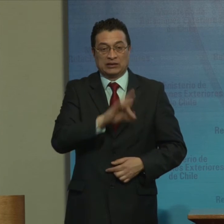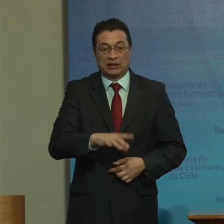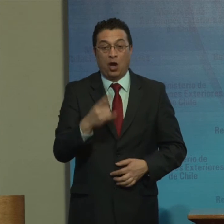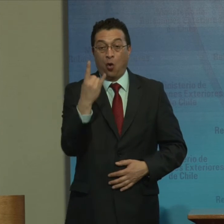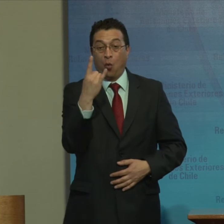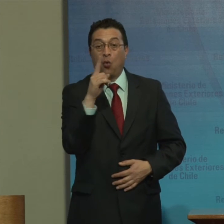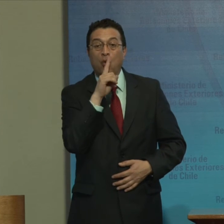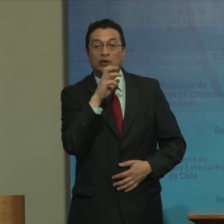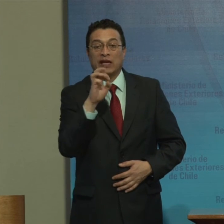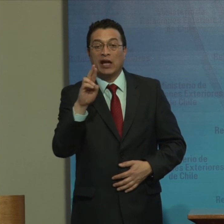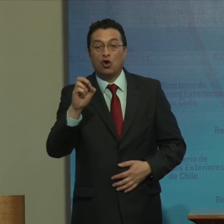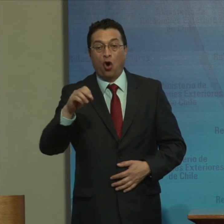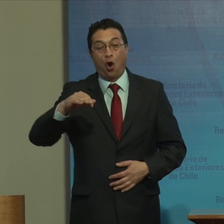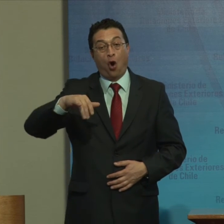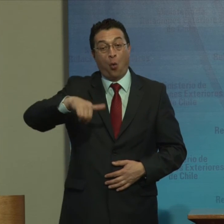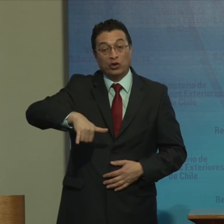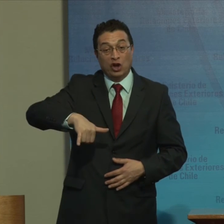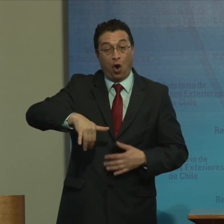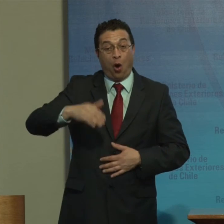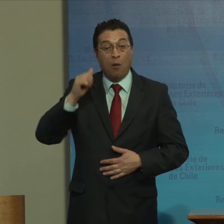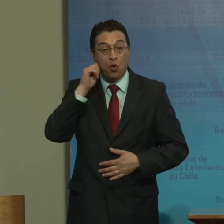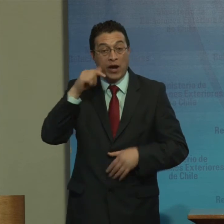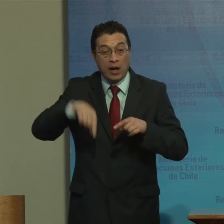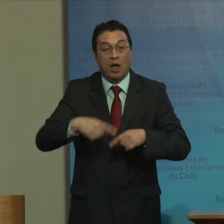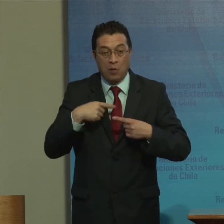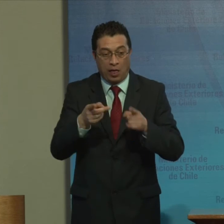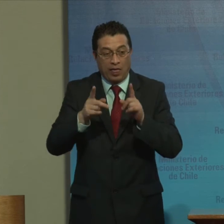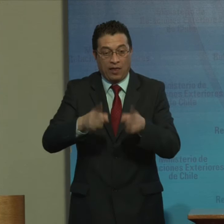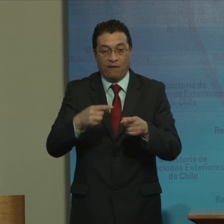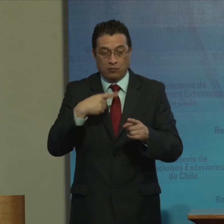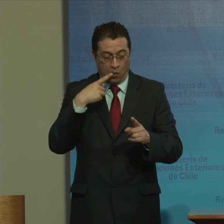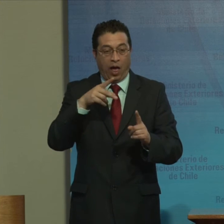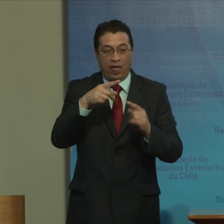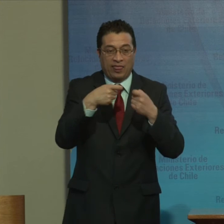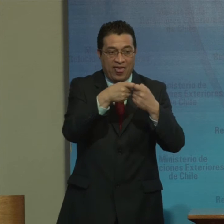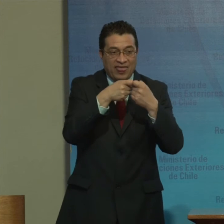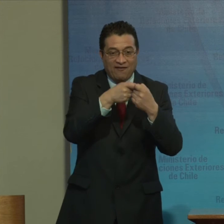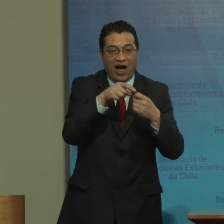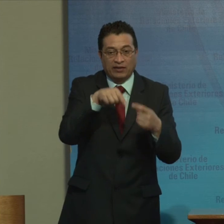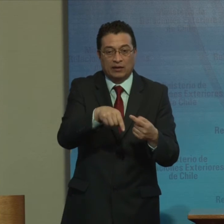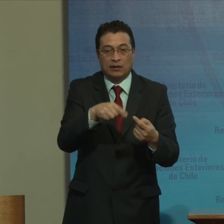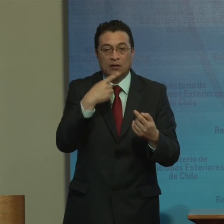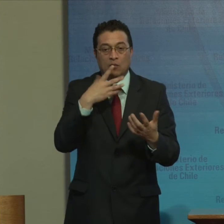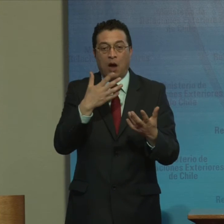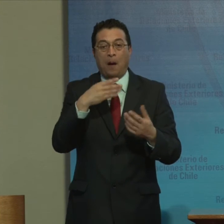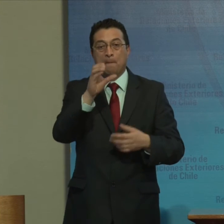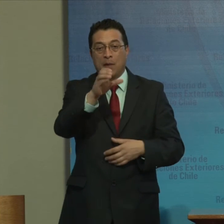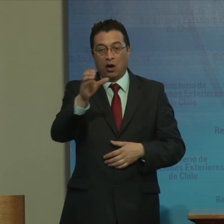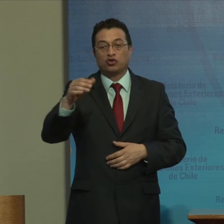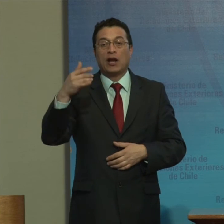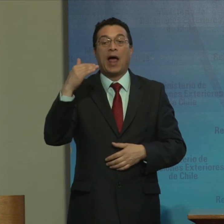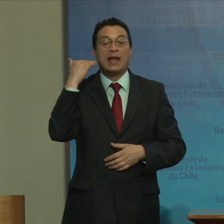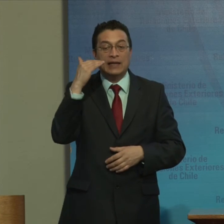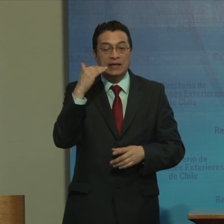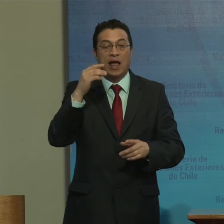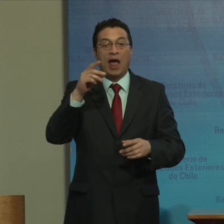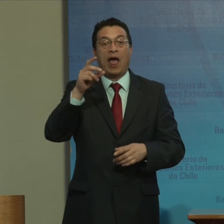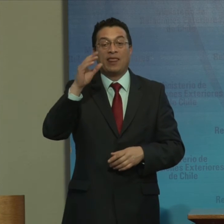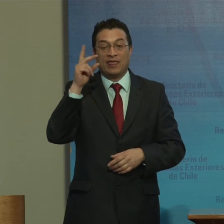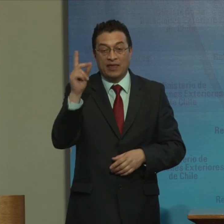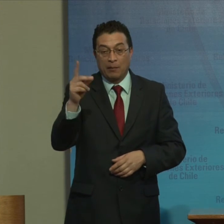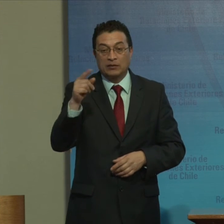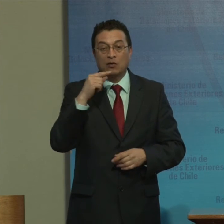luto De las mujeres Es un lugar De debate Social Y violencia Que afecta Principalmente Mujer Y niñas Con discapacidad